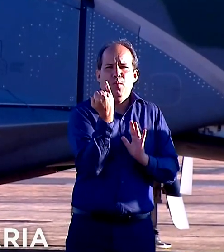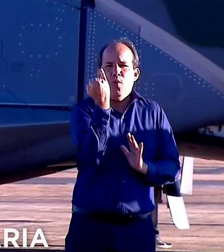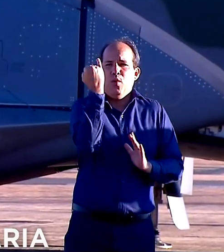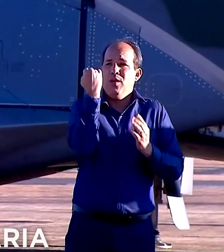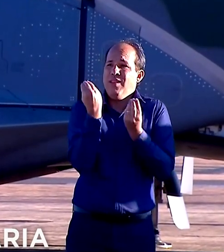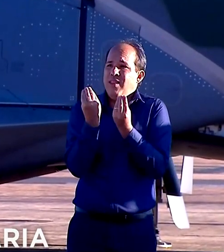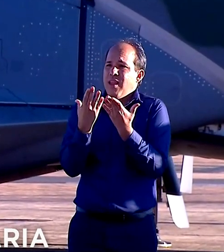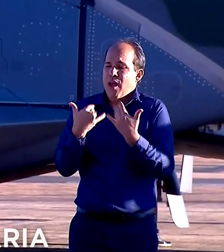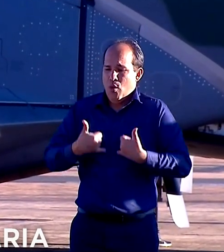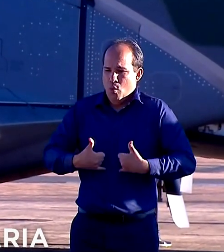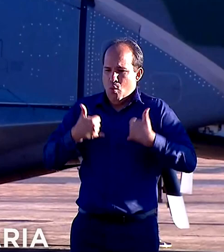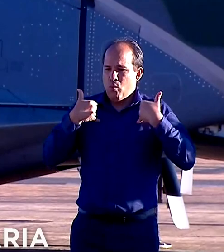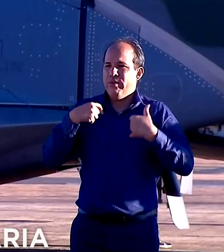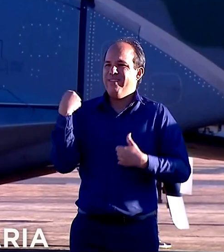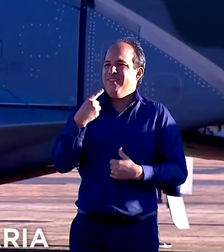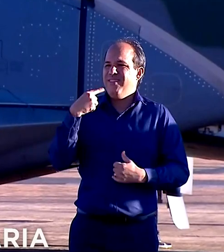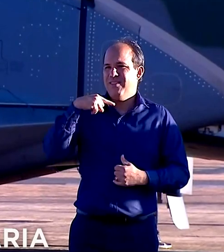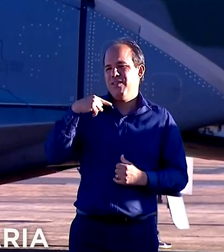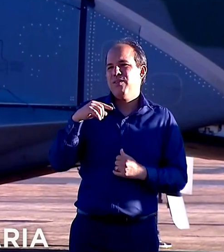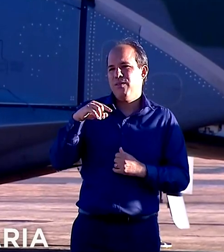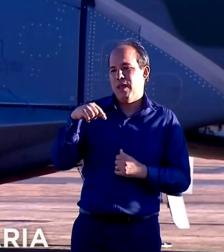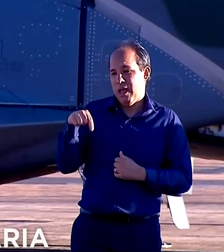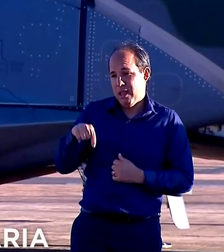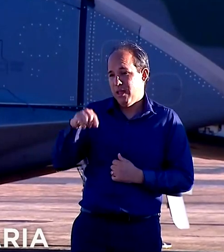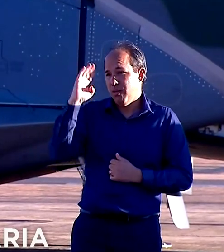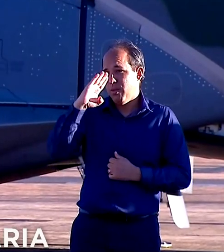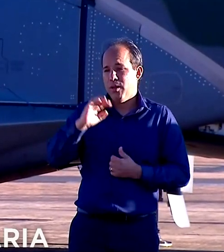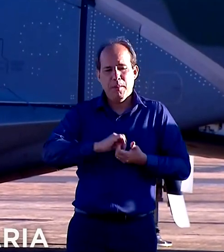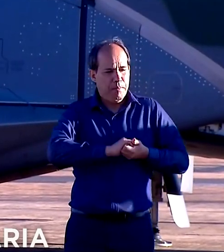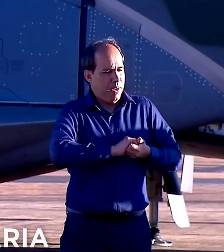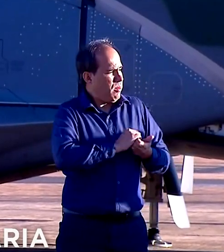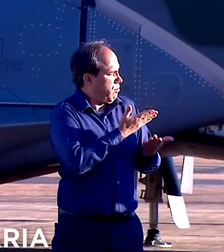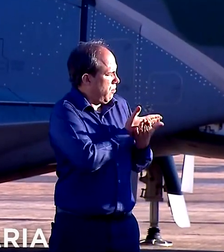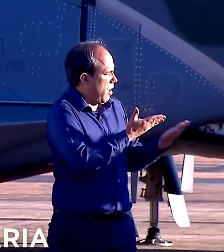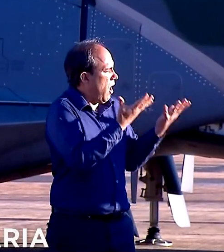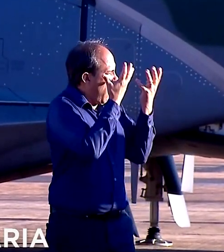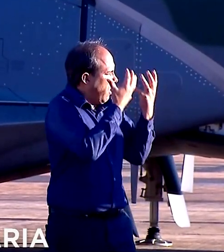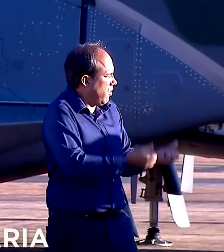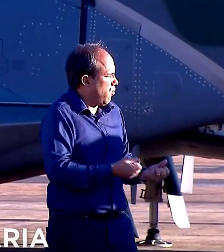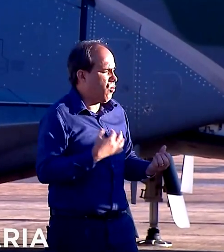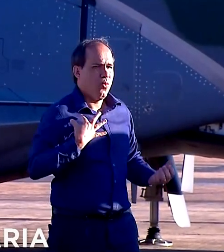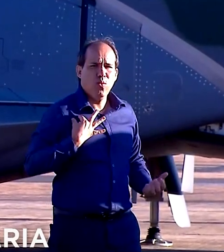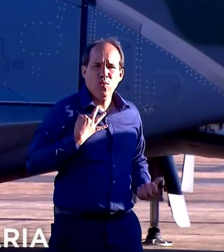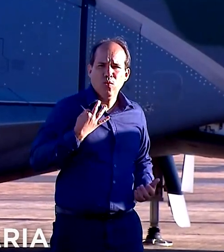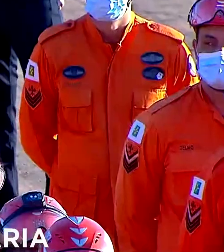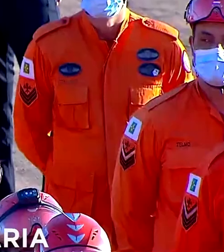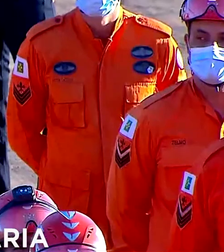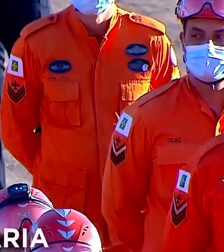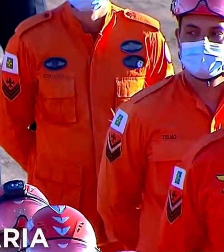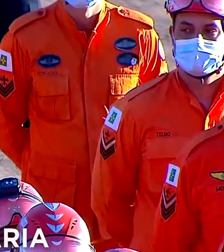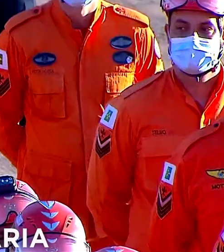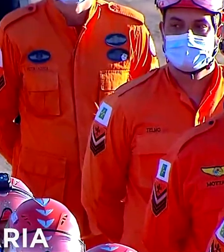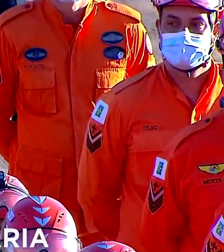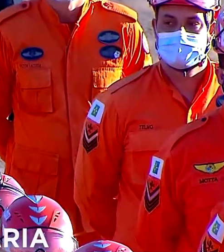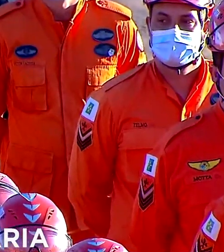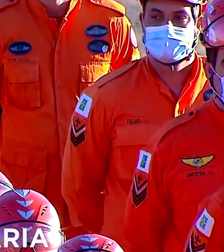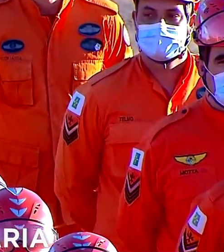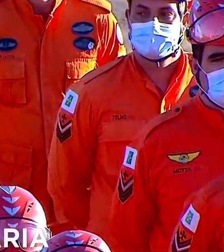orgulha a todos nós. Cumprimento-os então pelo voluntarismo nessa oportunidade.